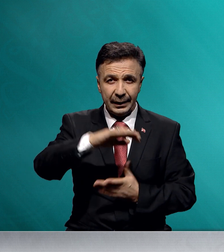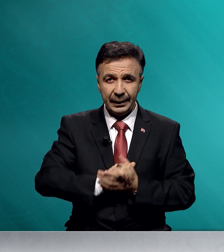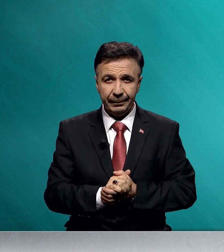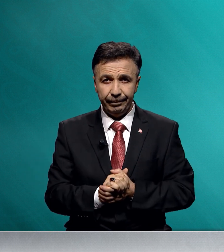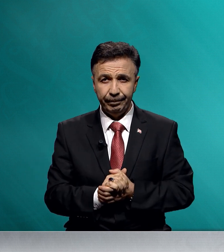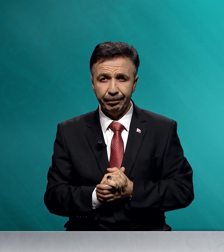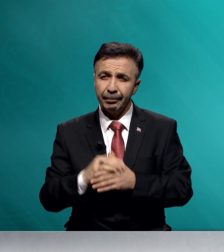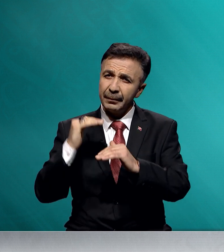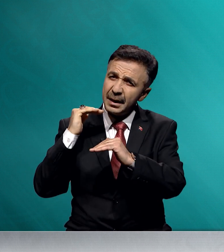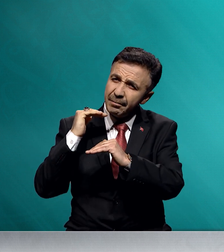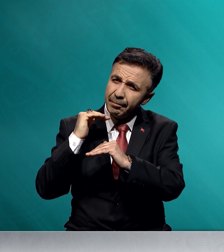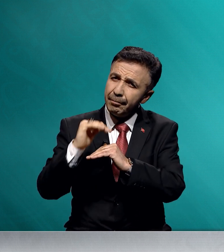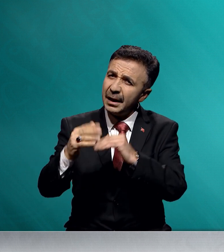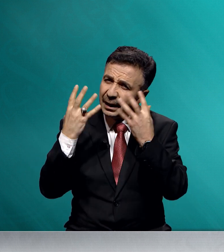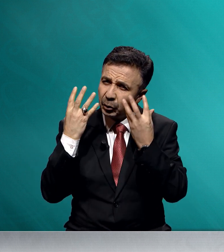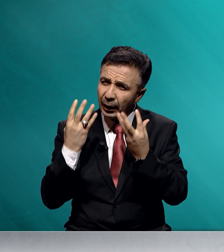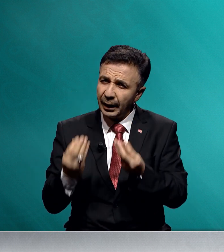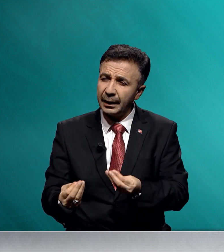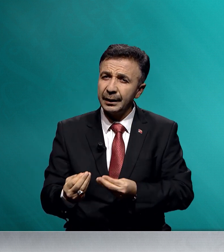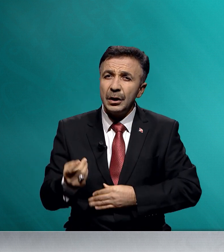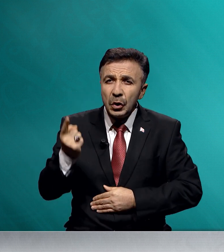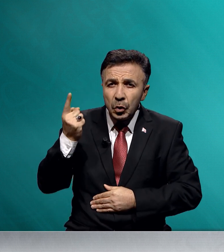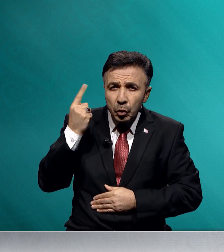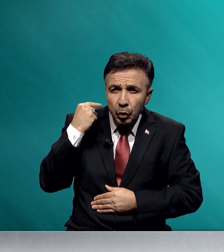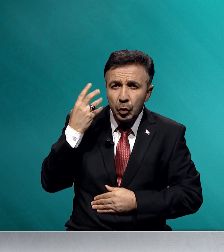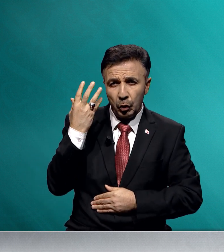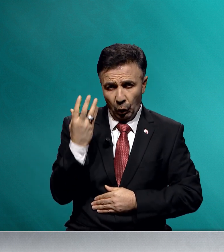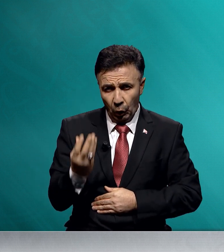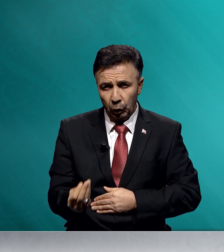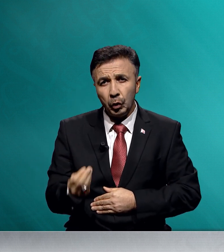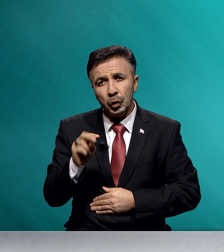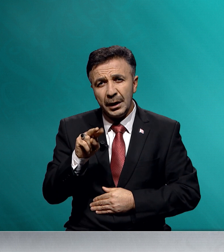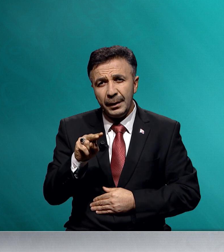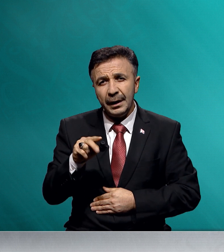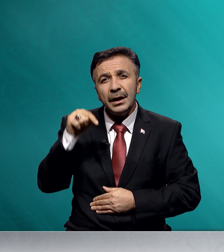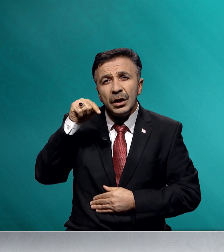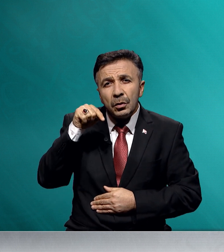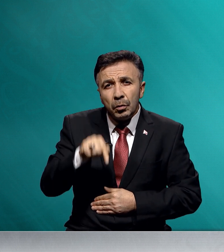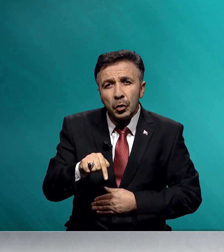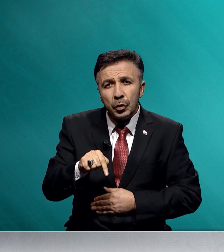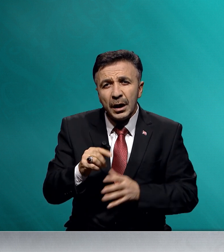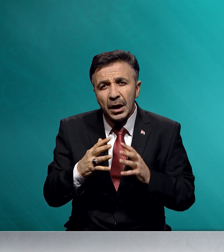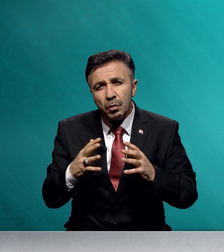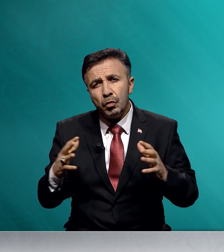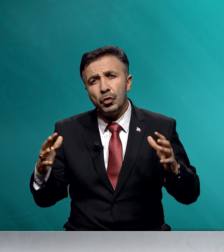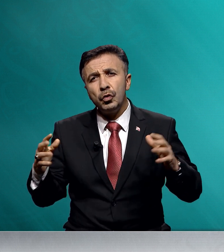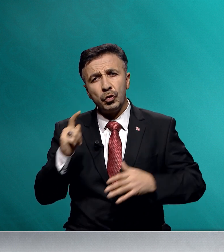millet olarak dün olduğu gibi bugün de büyük